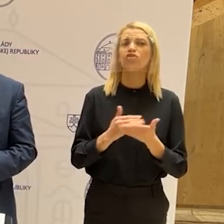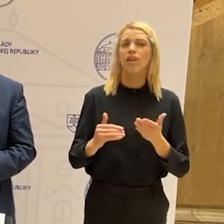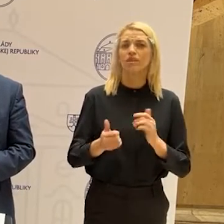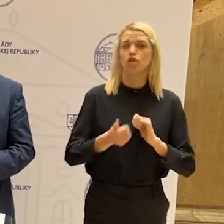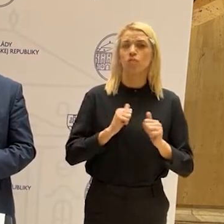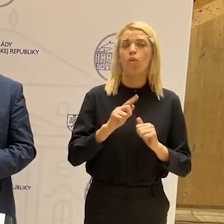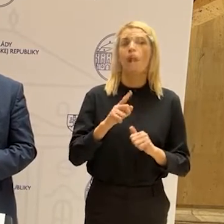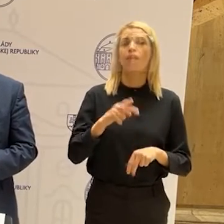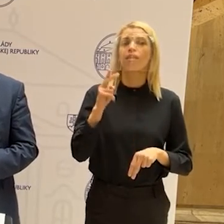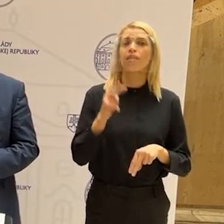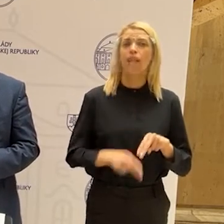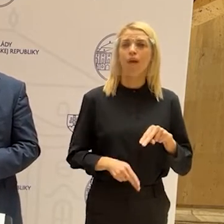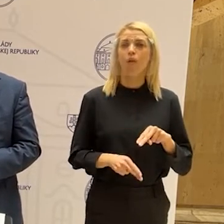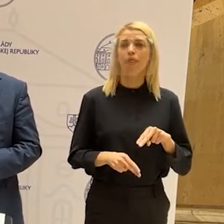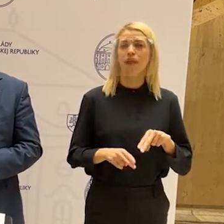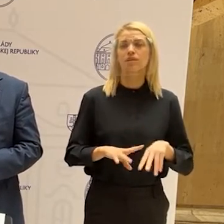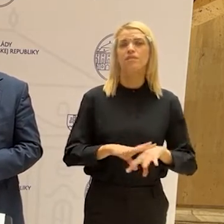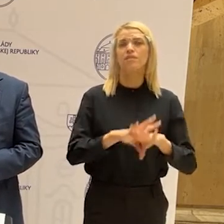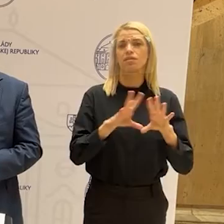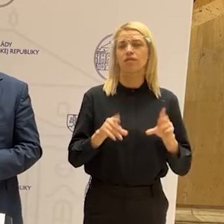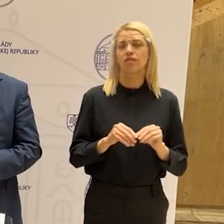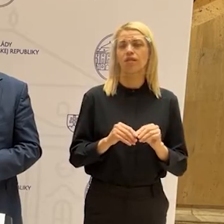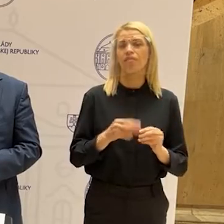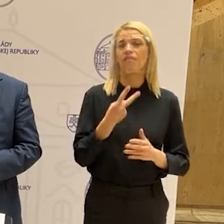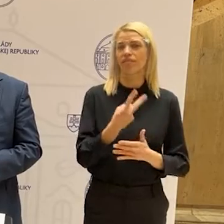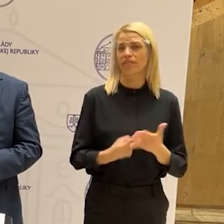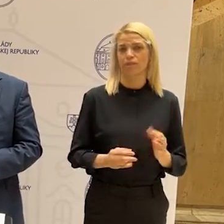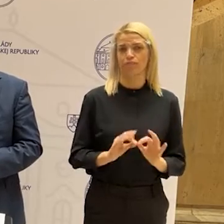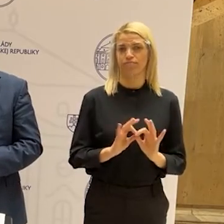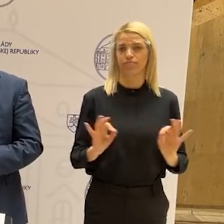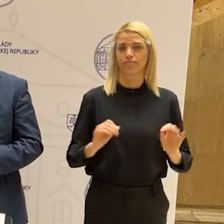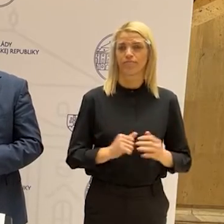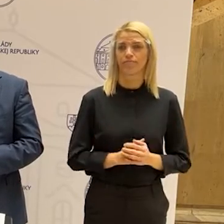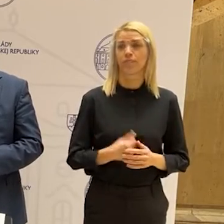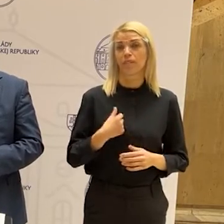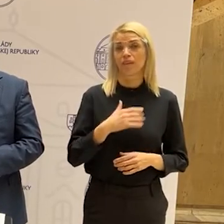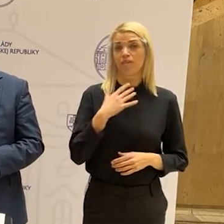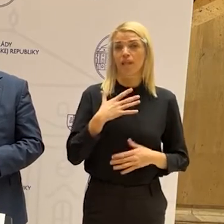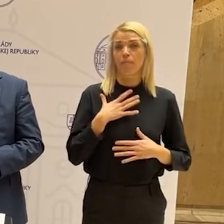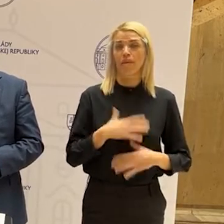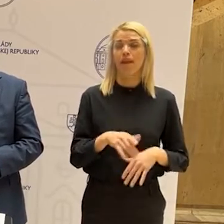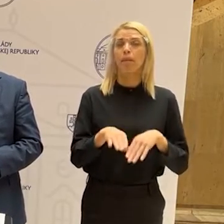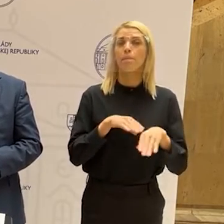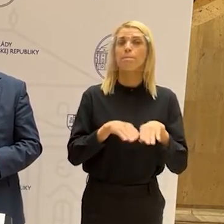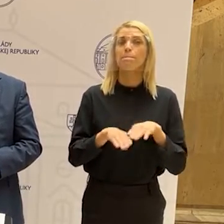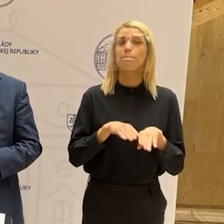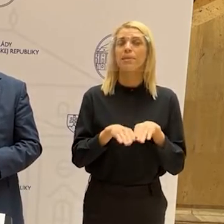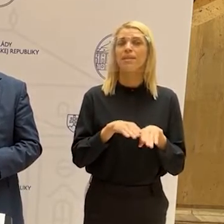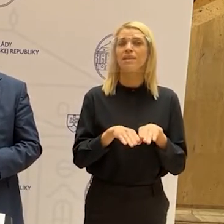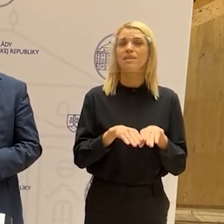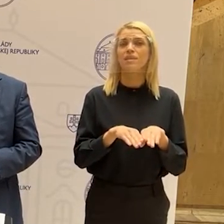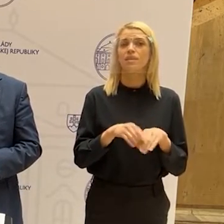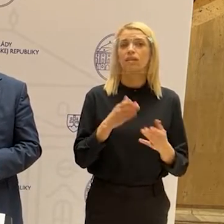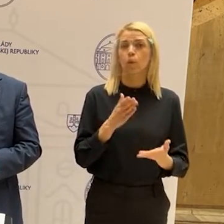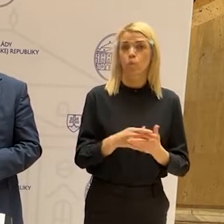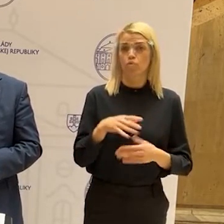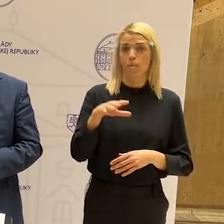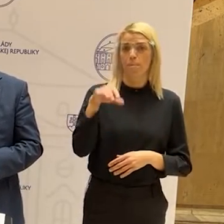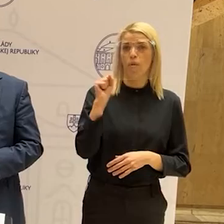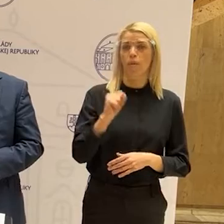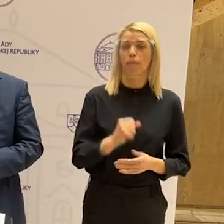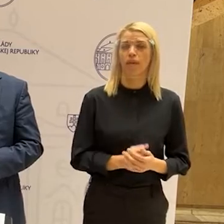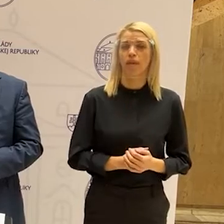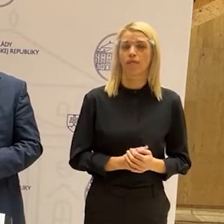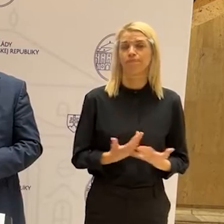nakoniec to došlo celkom k zdarnému koncu. Som veľmi rád, že ministri jednoznačne už pochopili, že